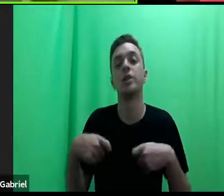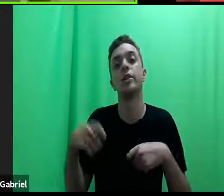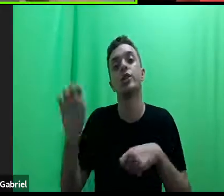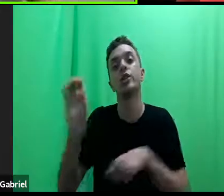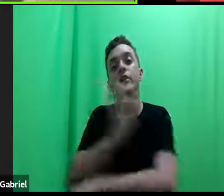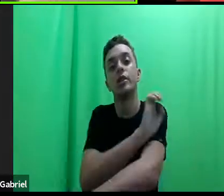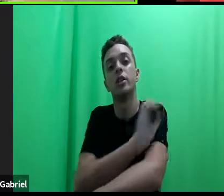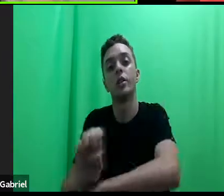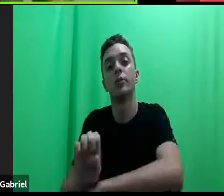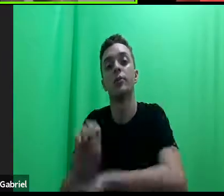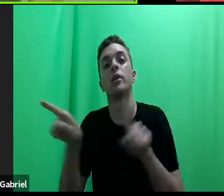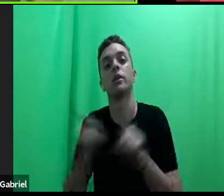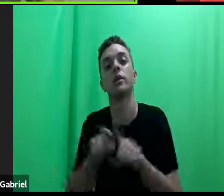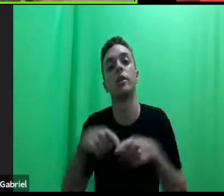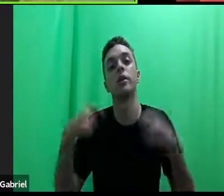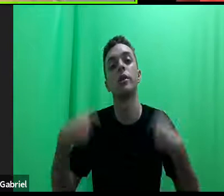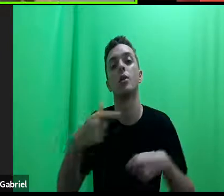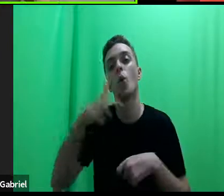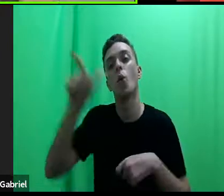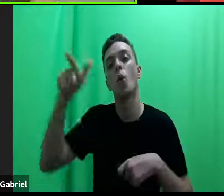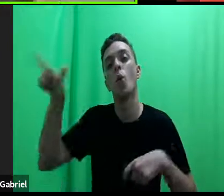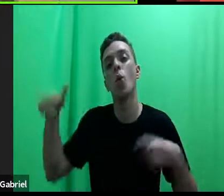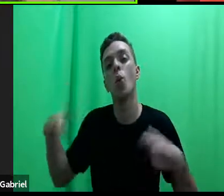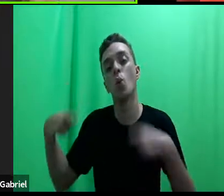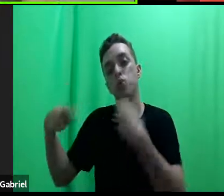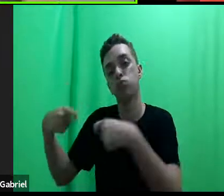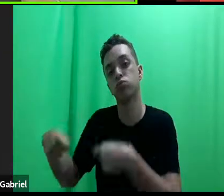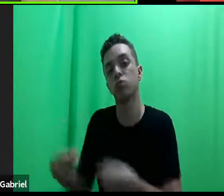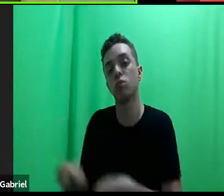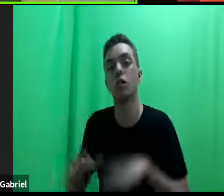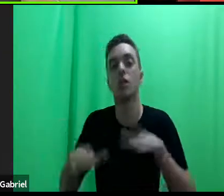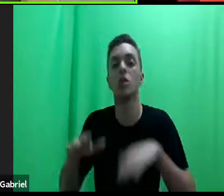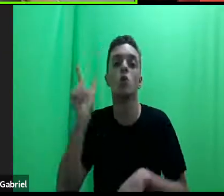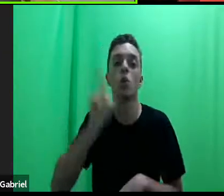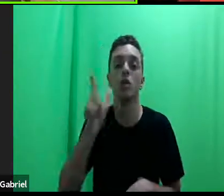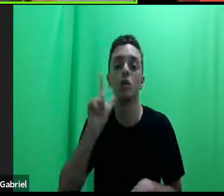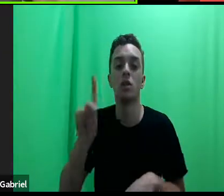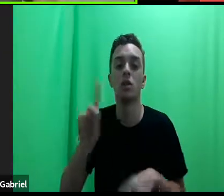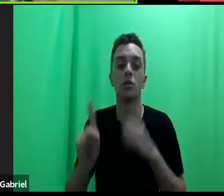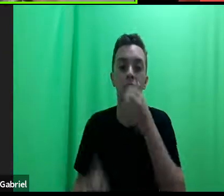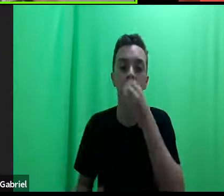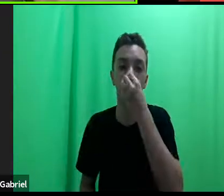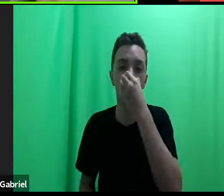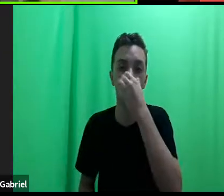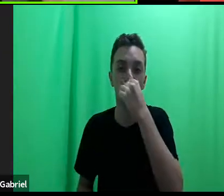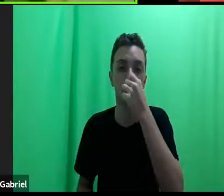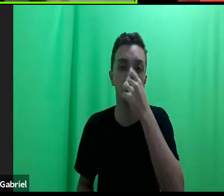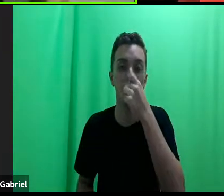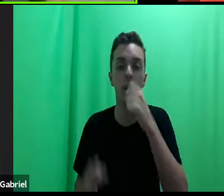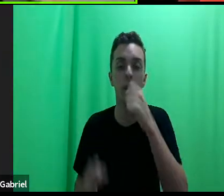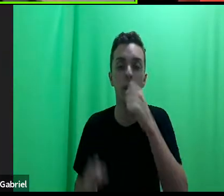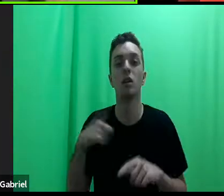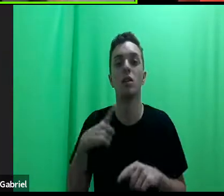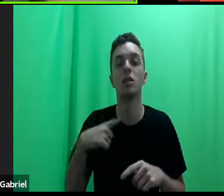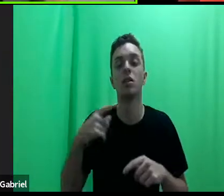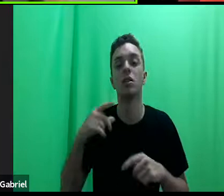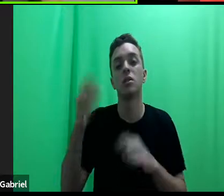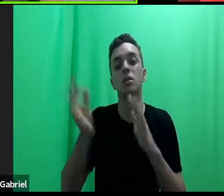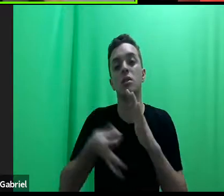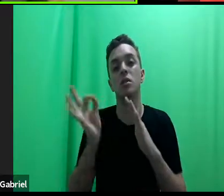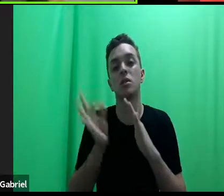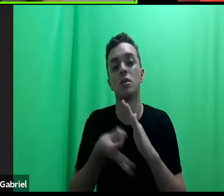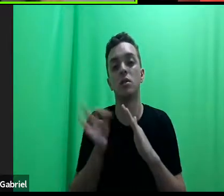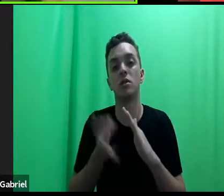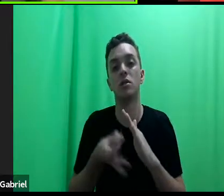outras necessidades, não necessariamente conseguem dar conta dessa realidade, mas existem as clínicas hoje, talvez se equiparem